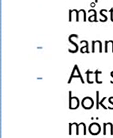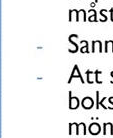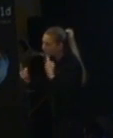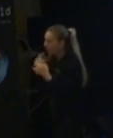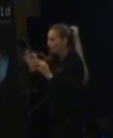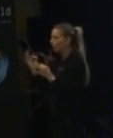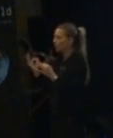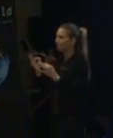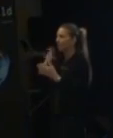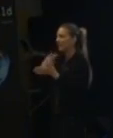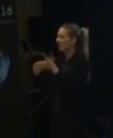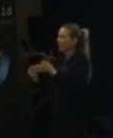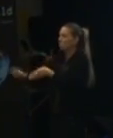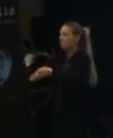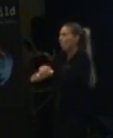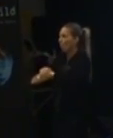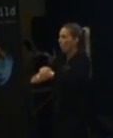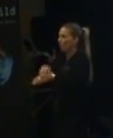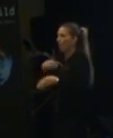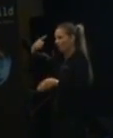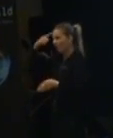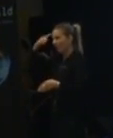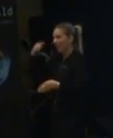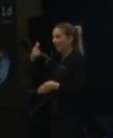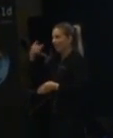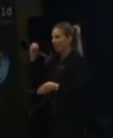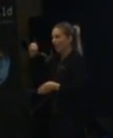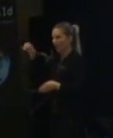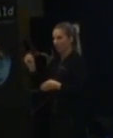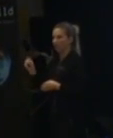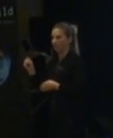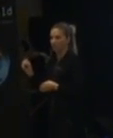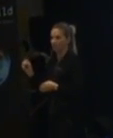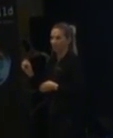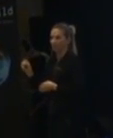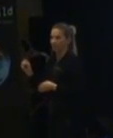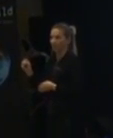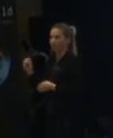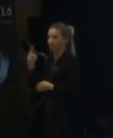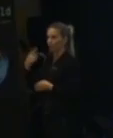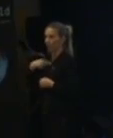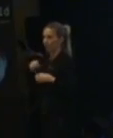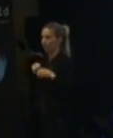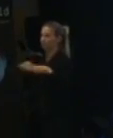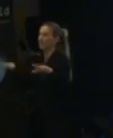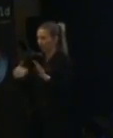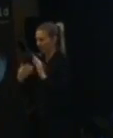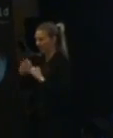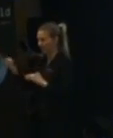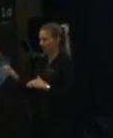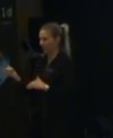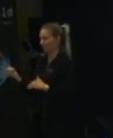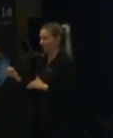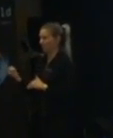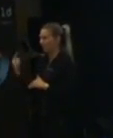döper saker. Men jag tänker talanger. Så nu smittar jag av mig kanske till någon här. Jag tänker att är